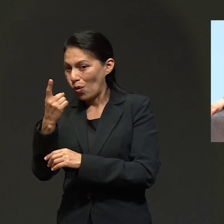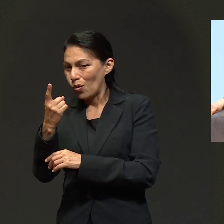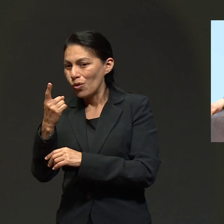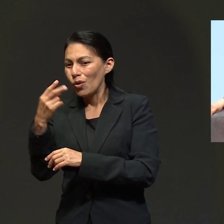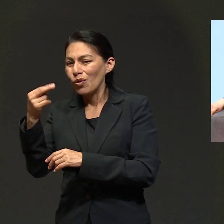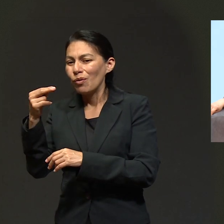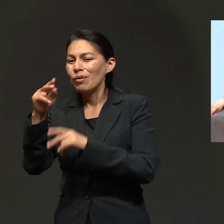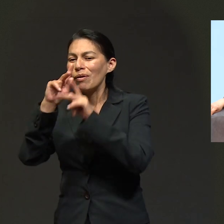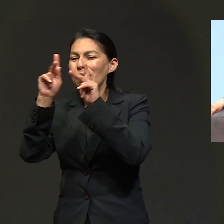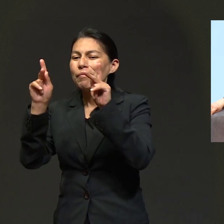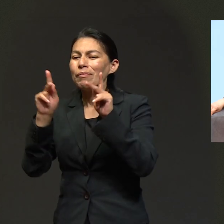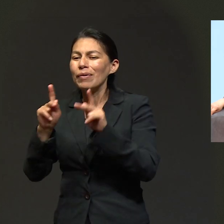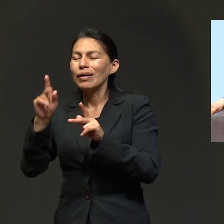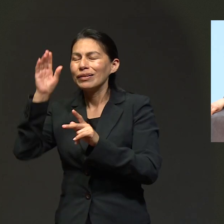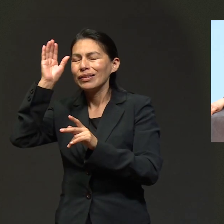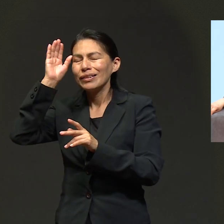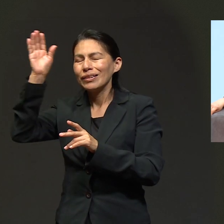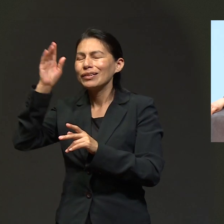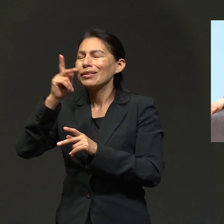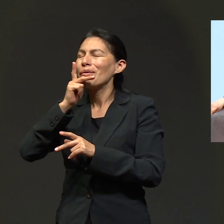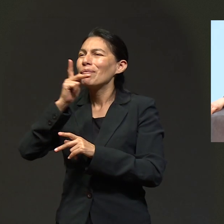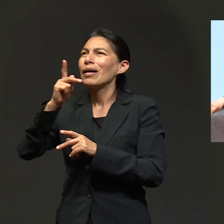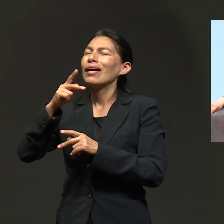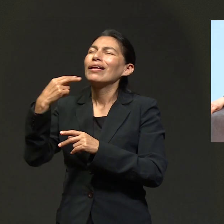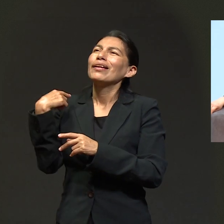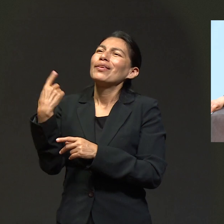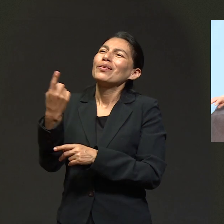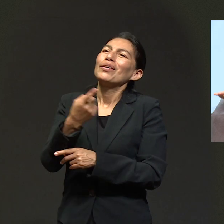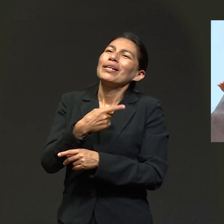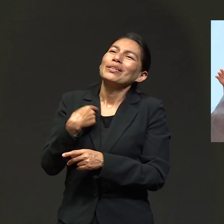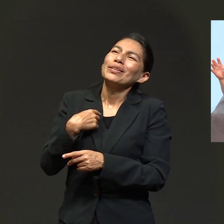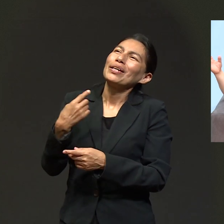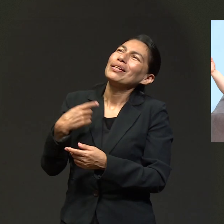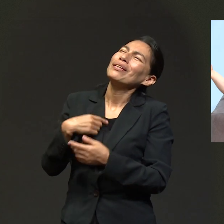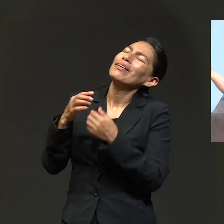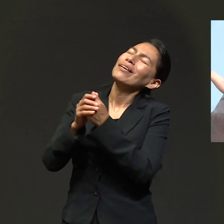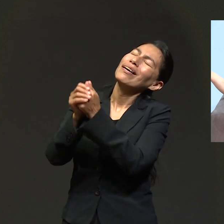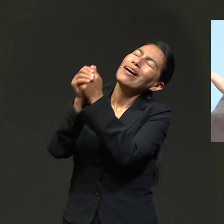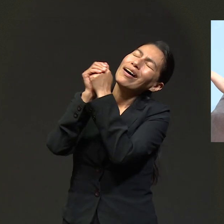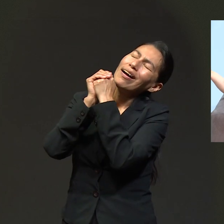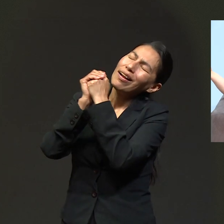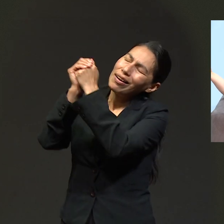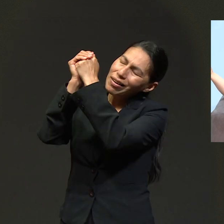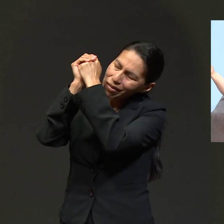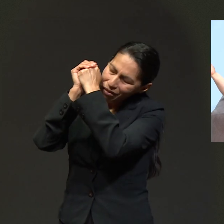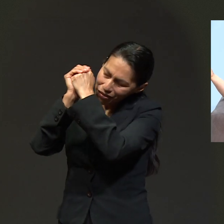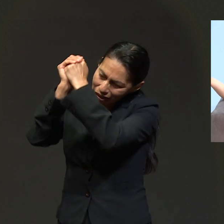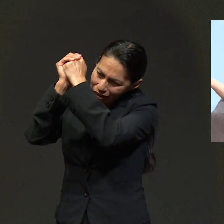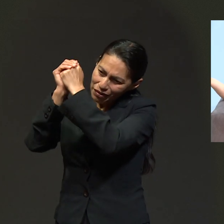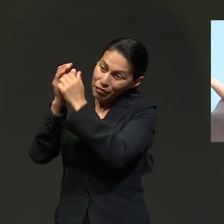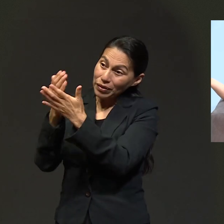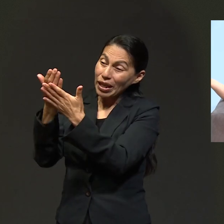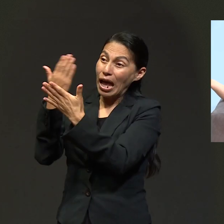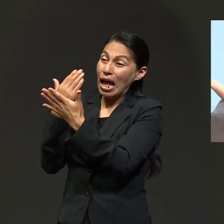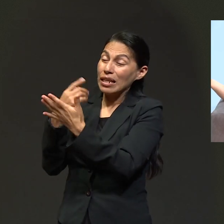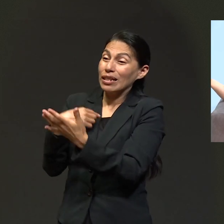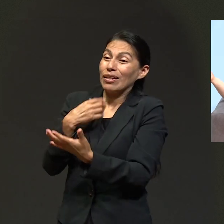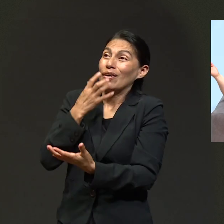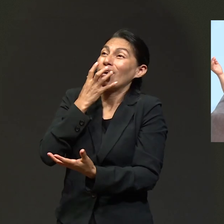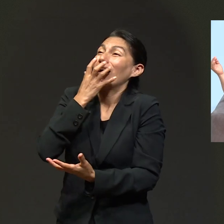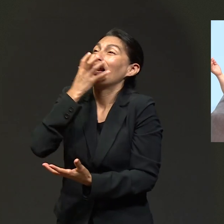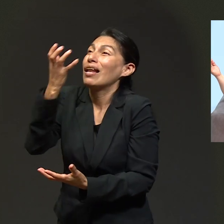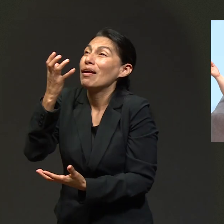Traemos dos, dice, traemos La Paz de Cristo y el Padre Nuestro. Yo dije, alabado sea el Señor. Señor, porque yo dije,